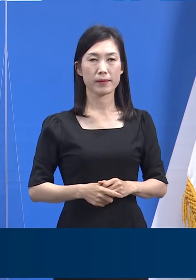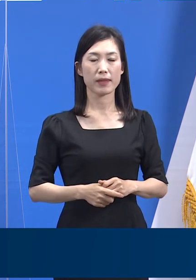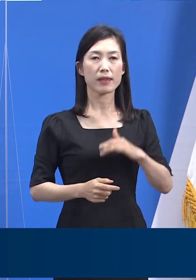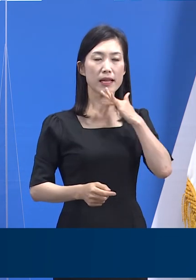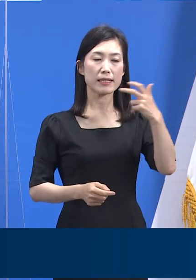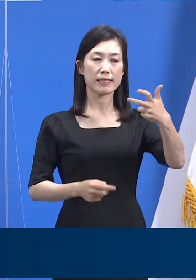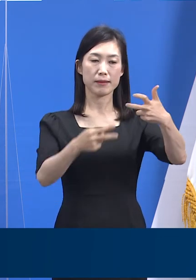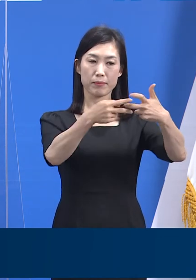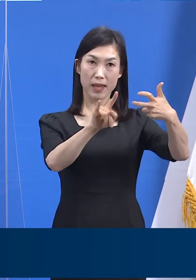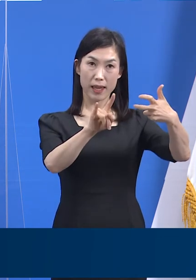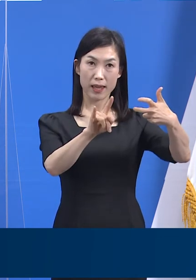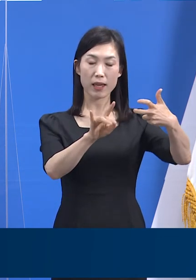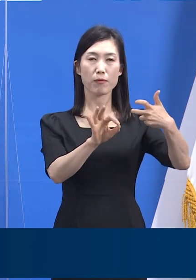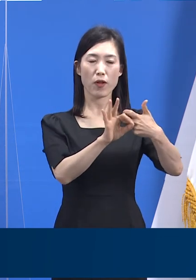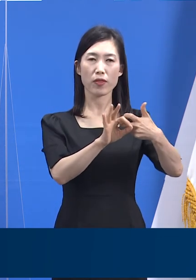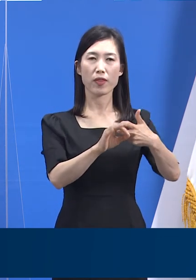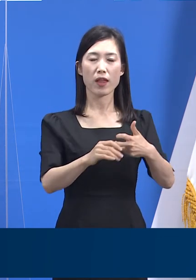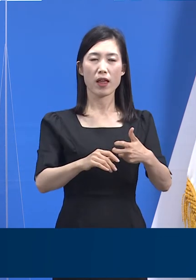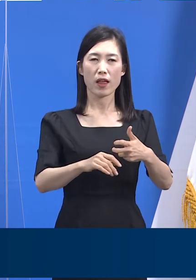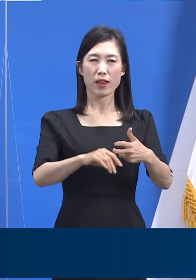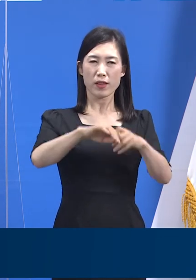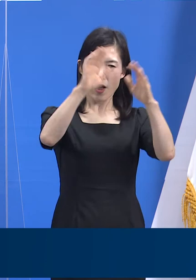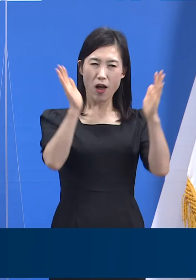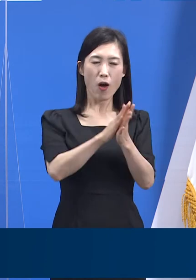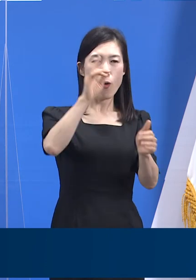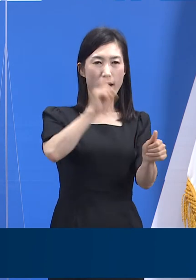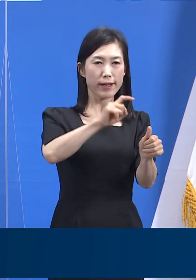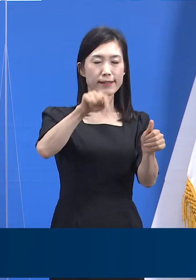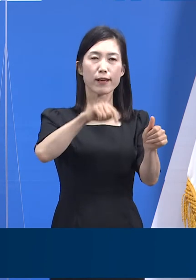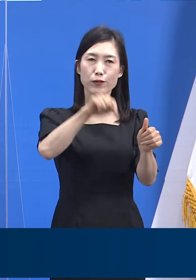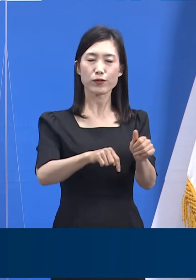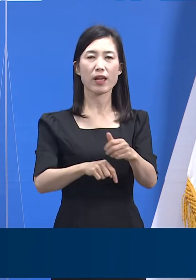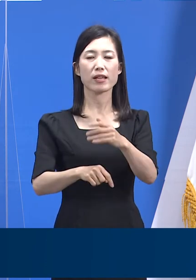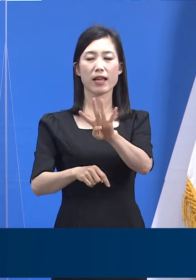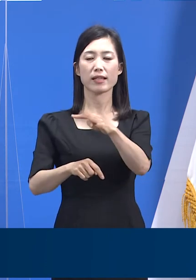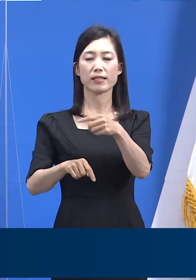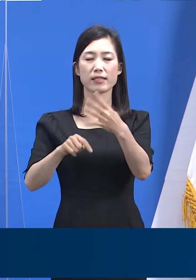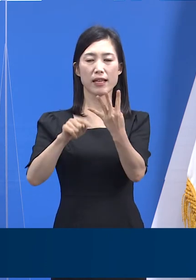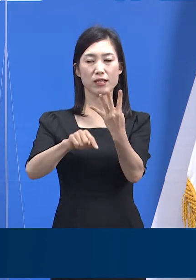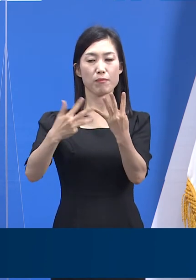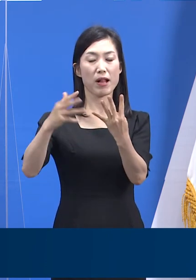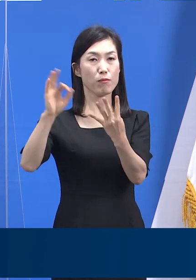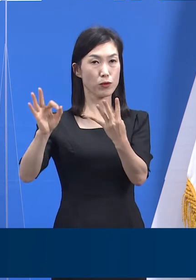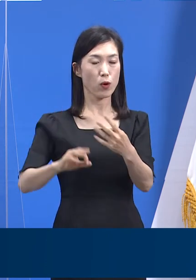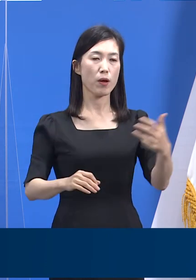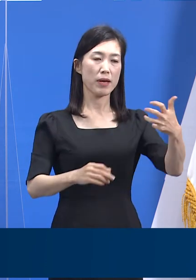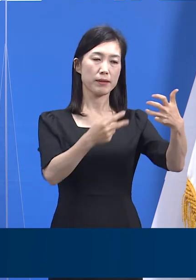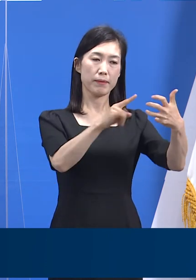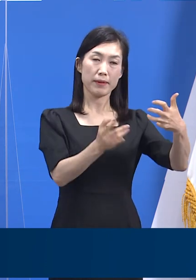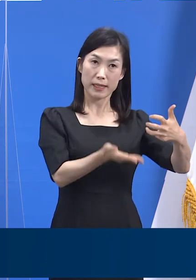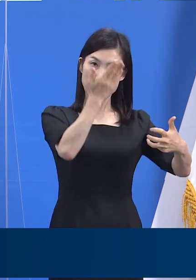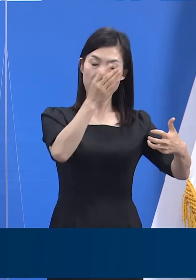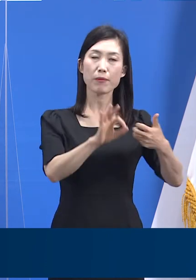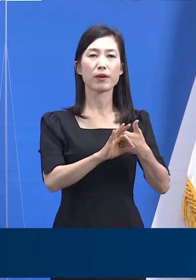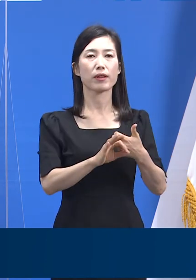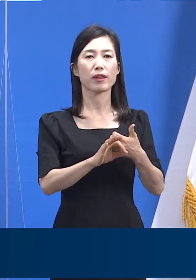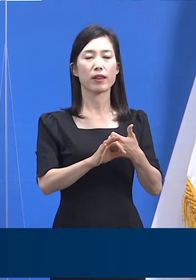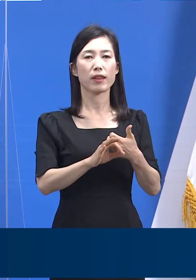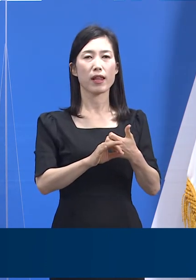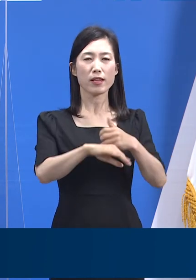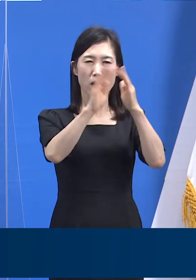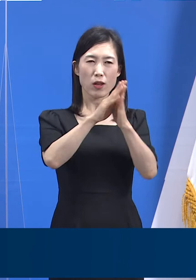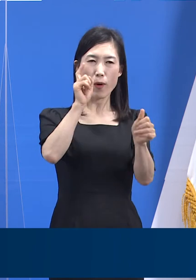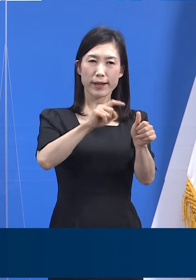70대 연령군은 같은 기간 전체 확진자의 4.8% 80세 이상 연령군은 같은 기간 전체